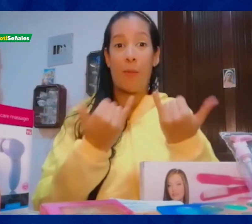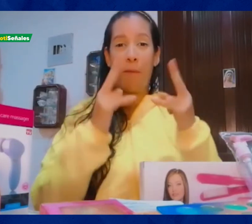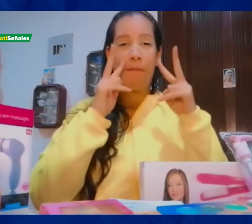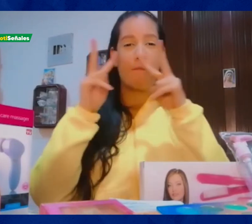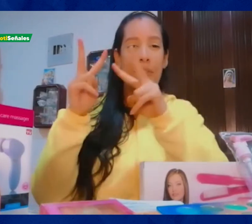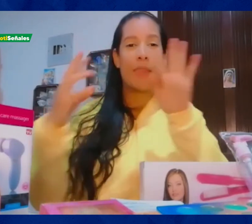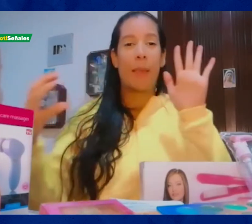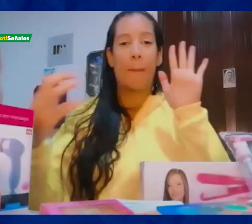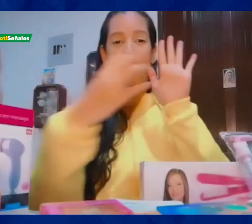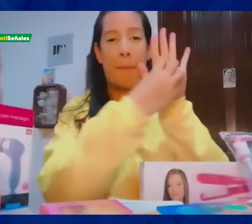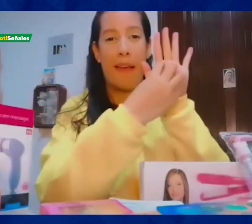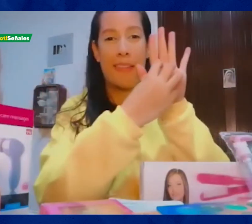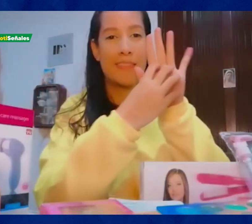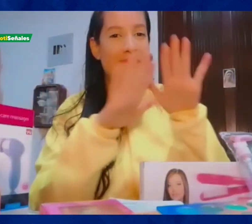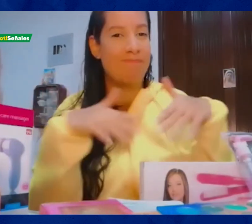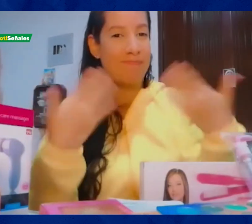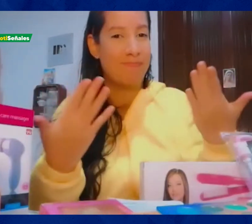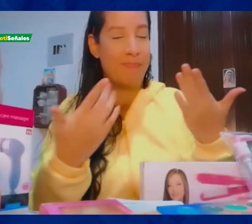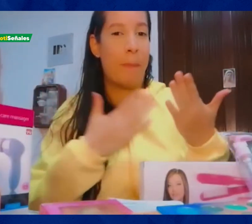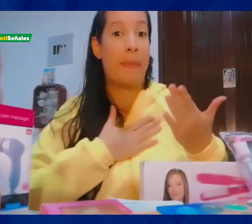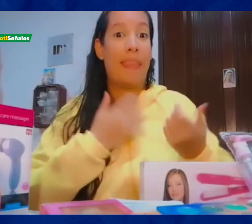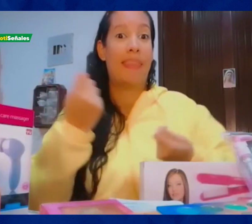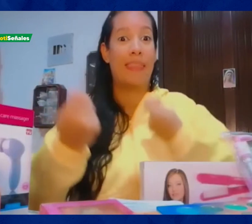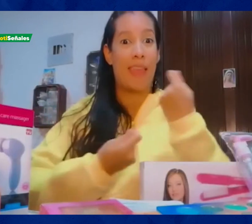Ahora quiero mostrarles el logo de mi emprendimiento.